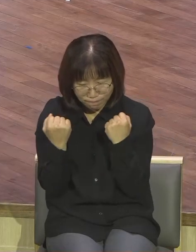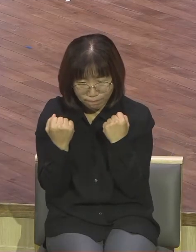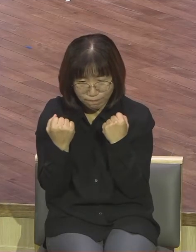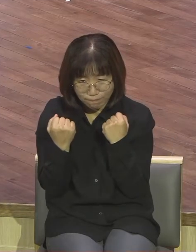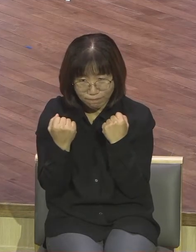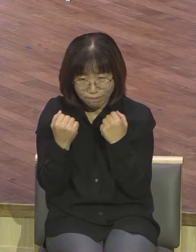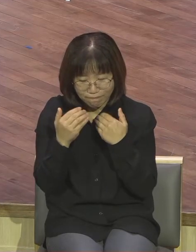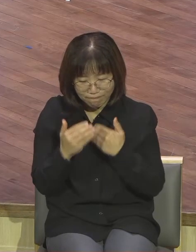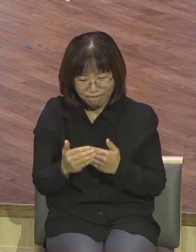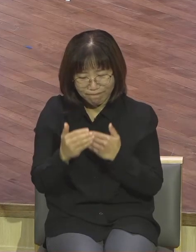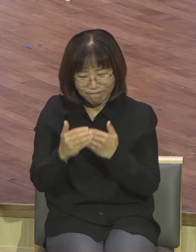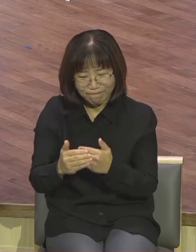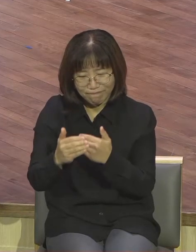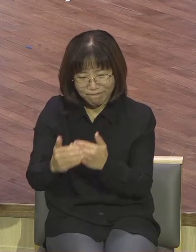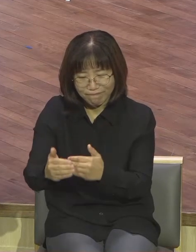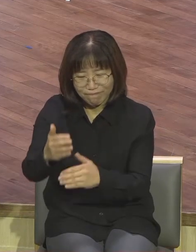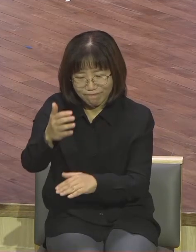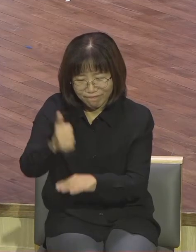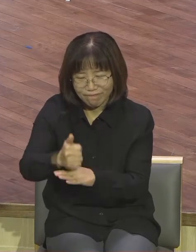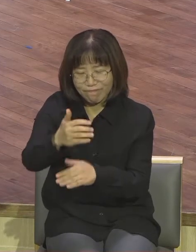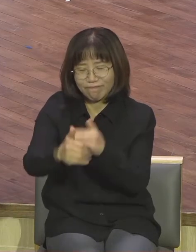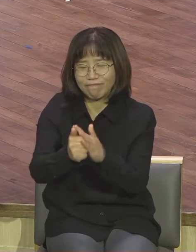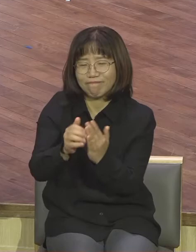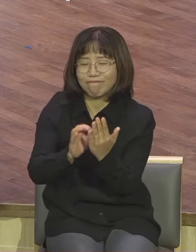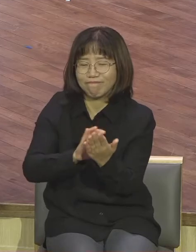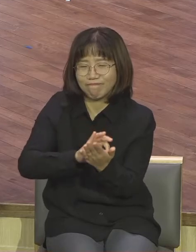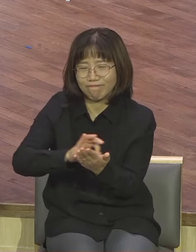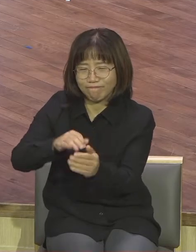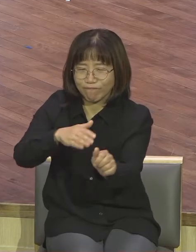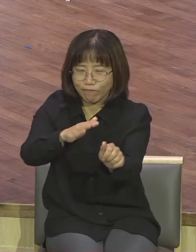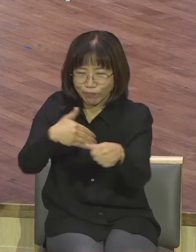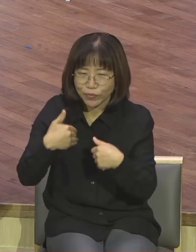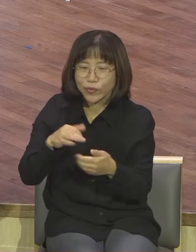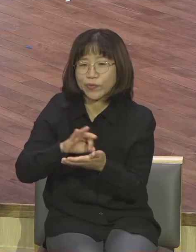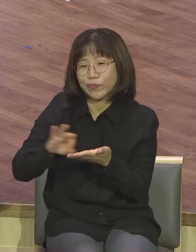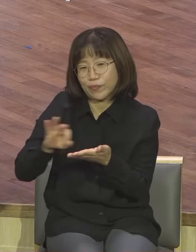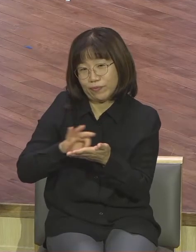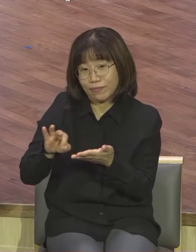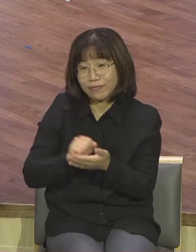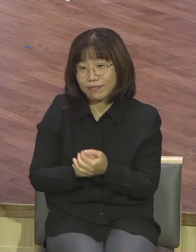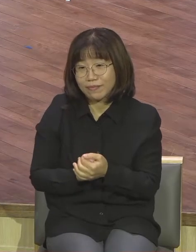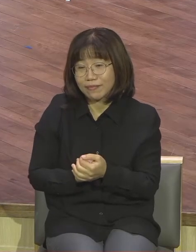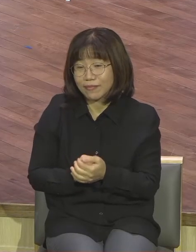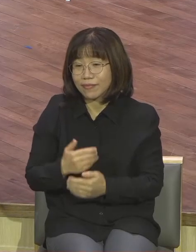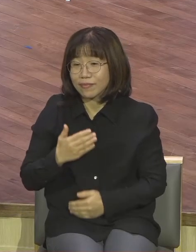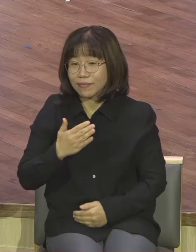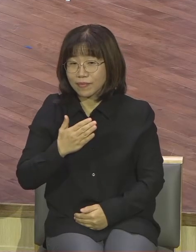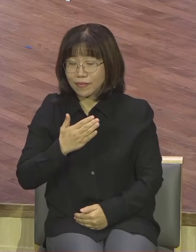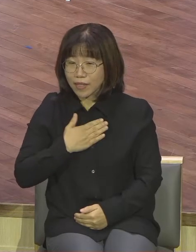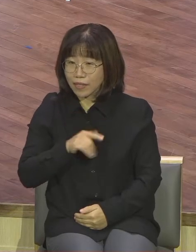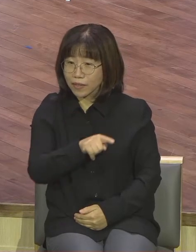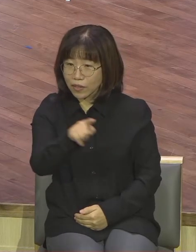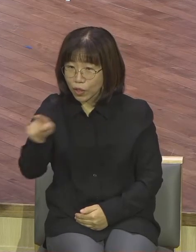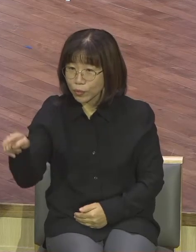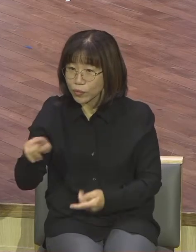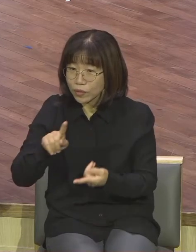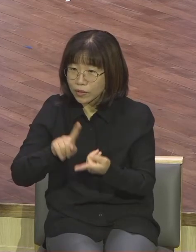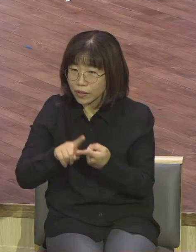따라서 정확하게 서십니다 내가 여러분 한 사람 한 사람을 얼마나 정확하게 알고 있는가를 여러분이